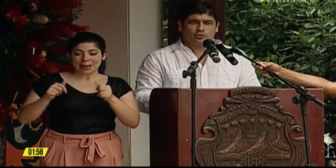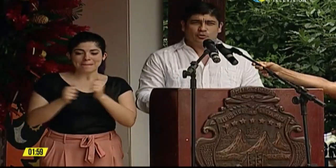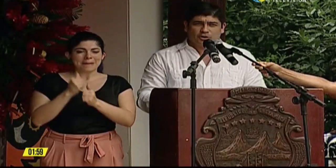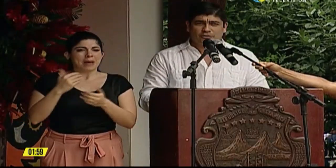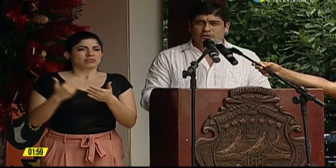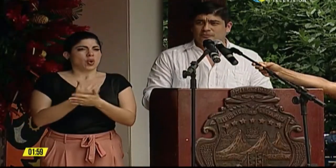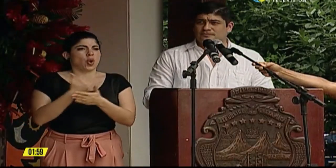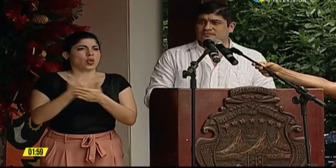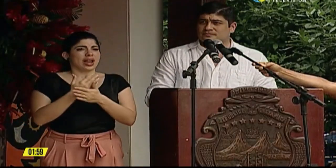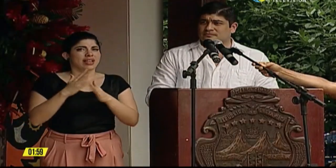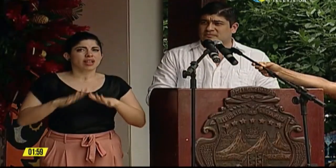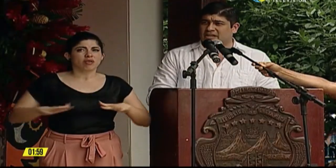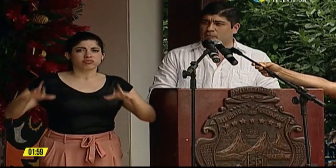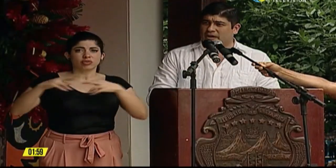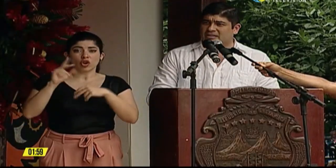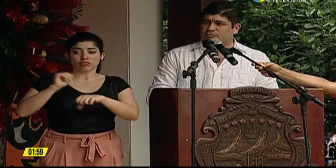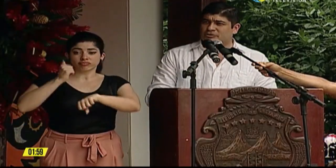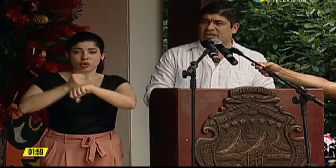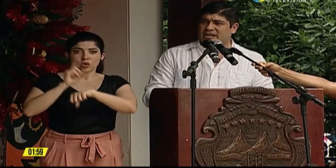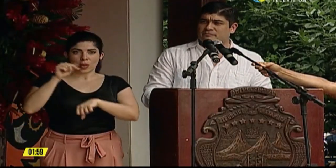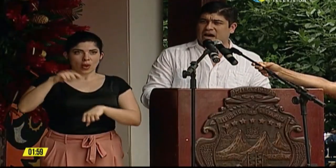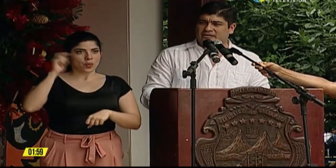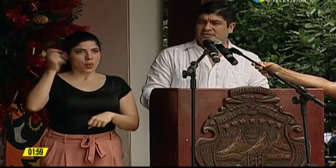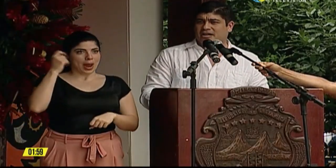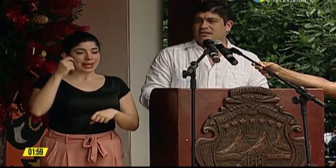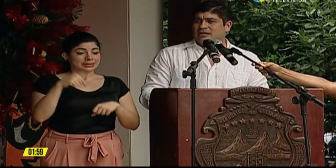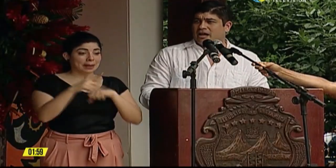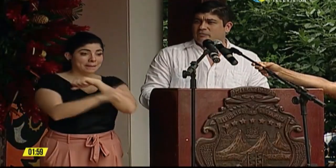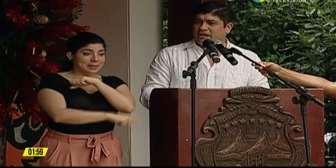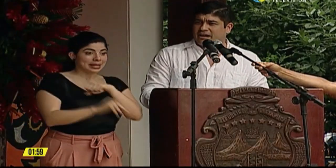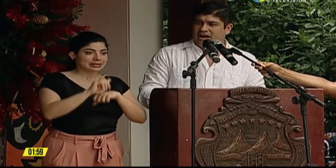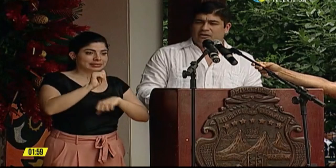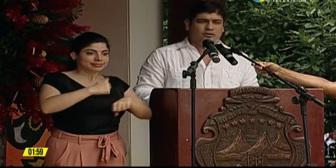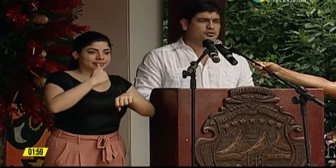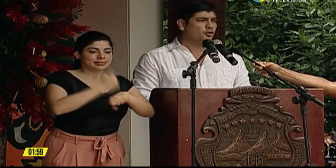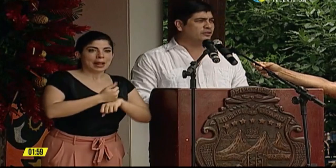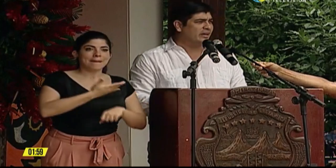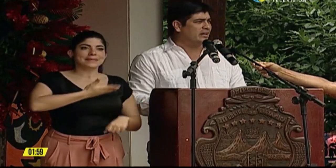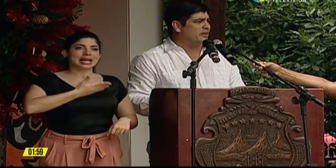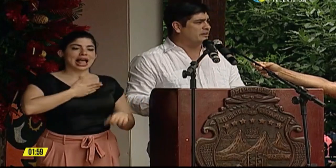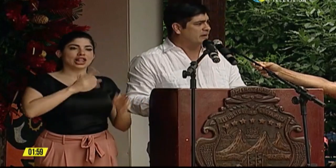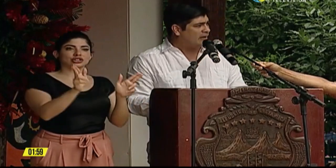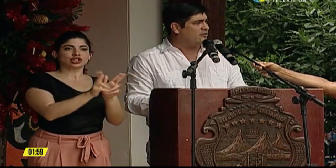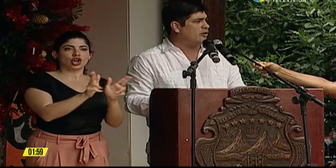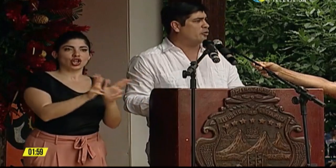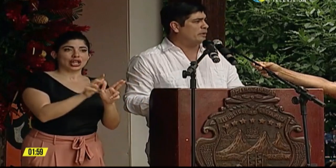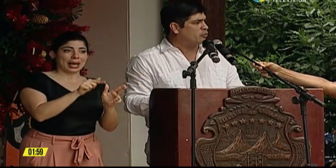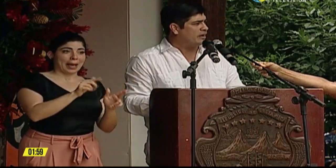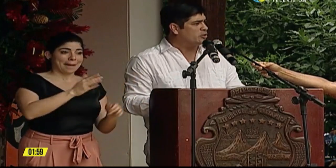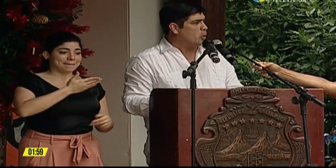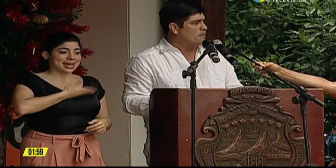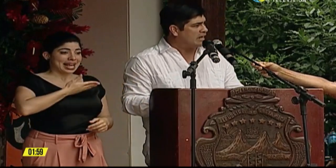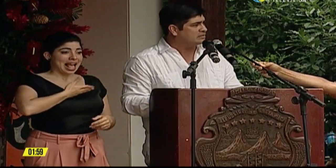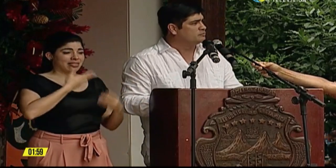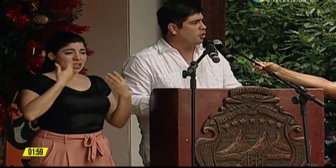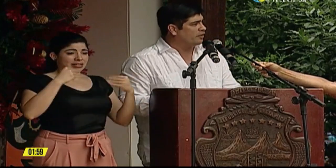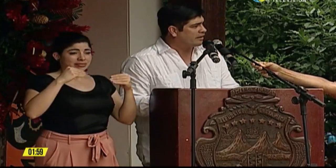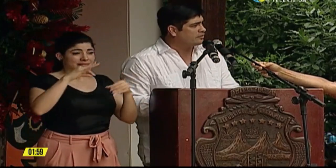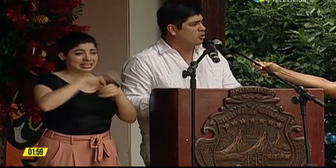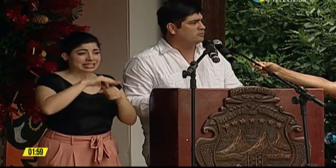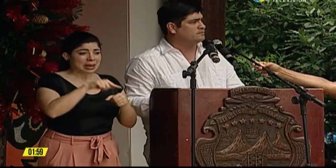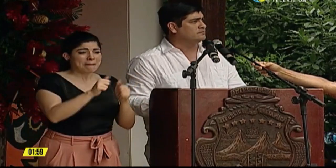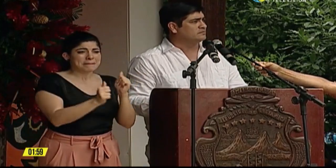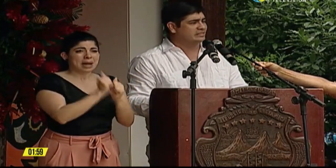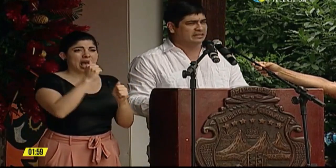Me siento orgulloso de que el país pusiera en marcha el mercado choroté, el mercado agropecuario más